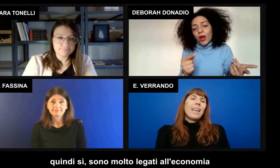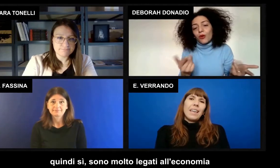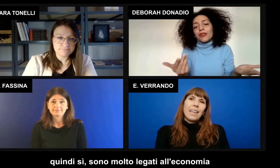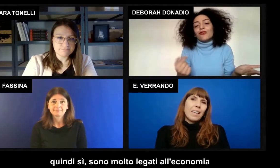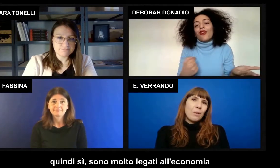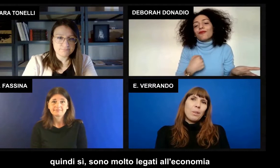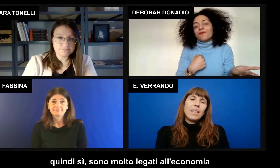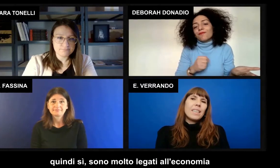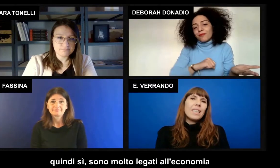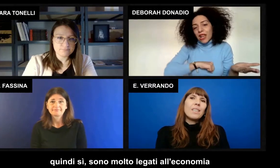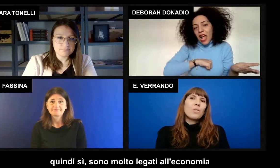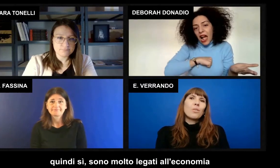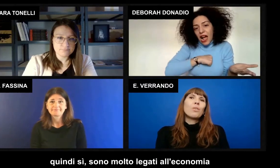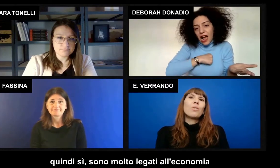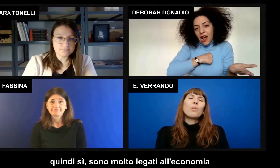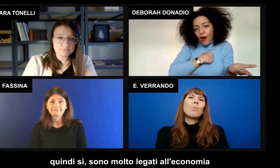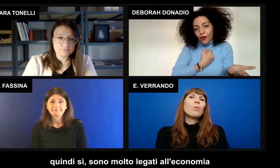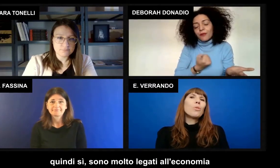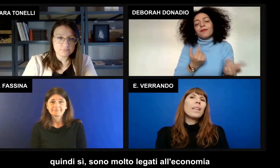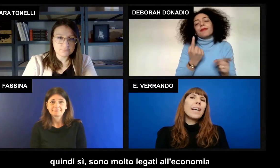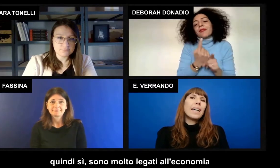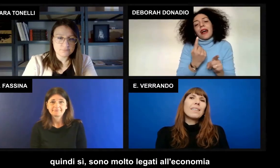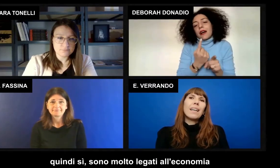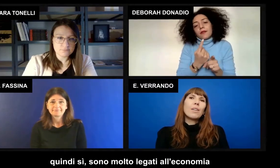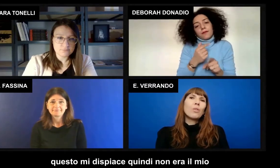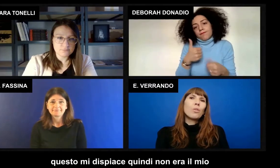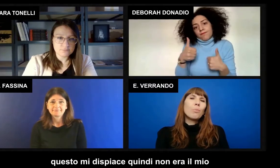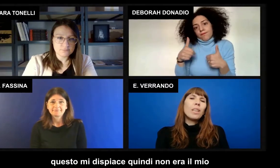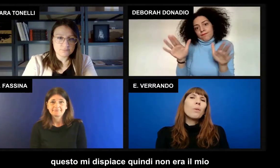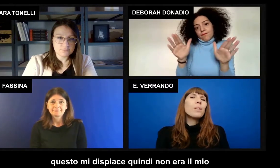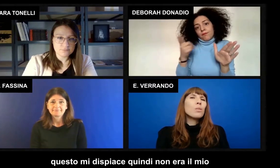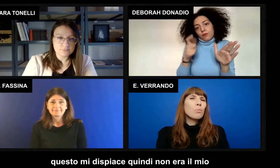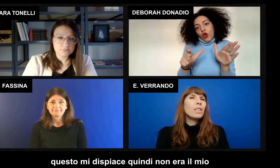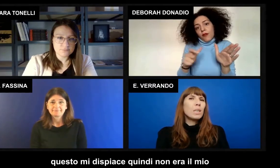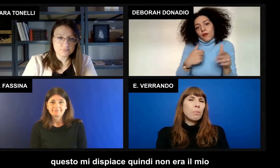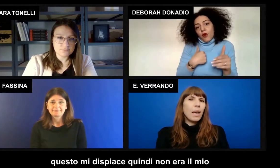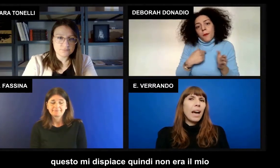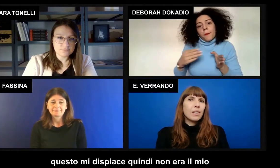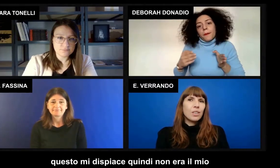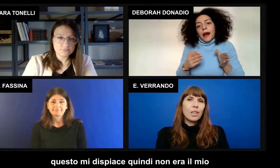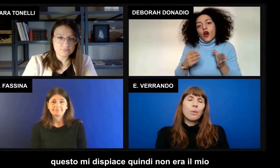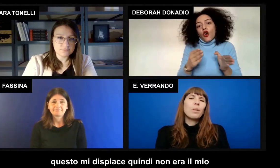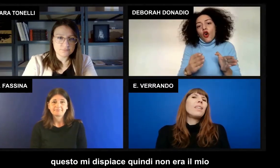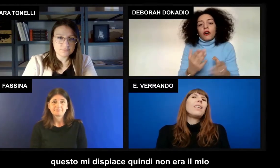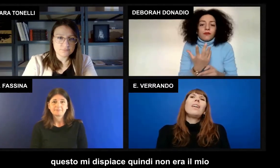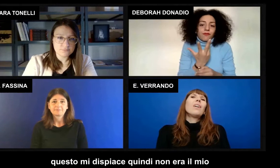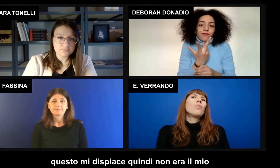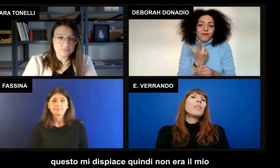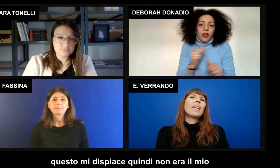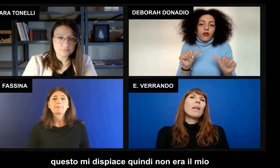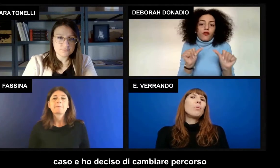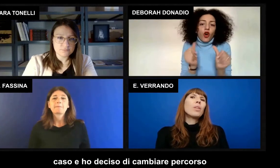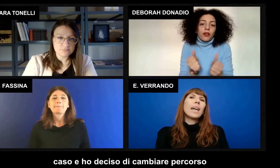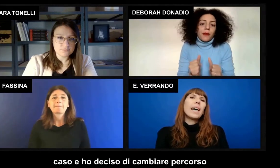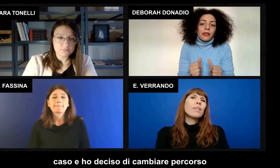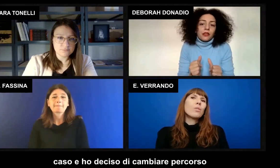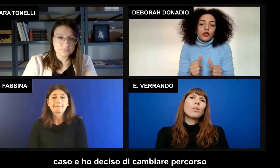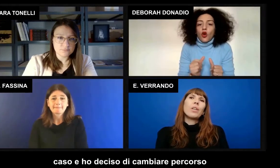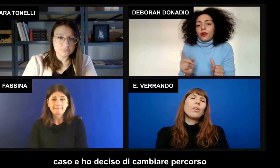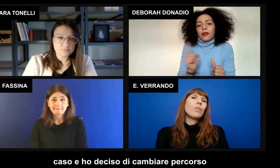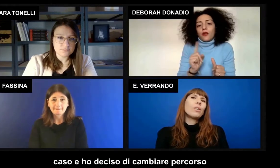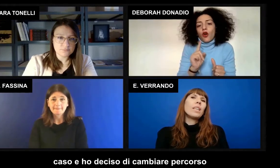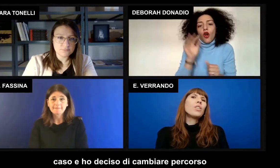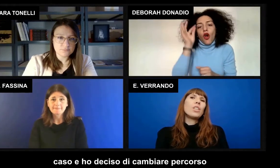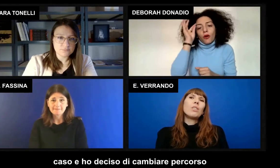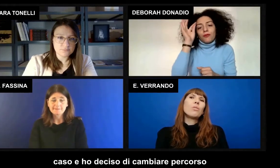formativi. Quindi sì, sono molto legati all'economia, questo mi dispiace, quindi non era il mio caso